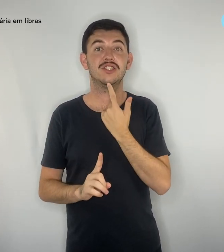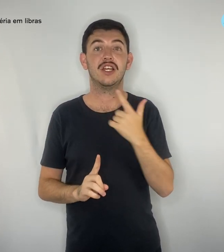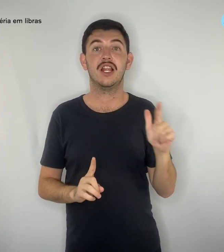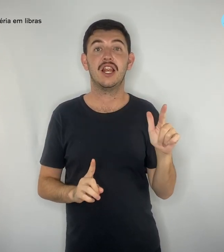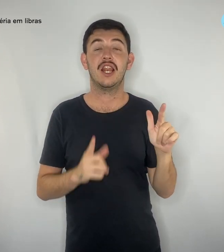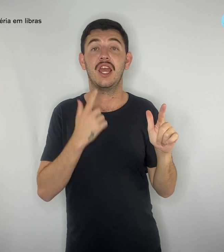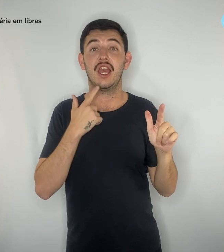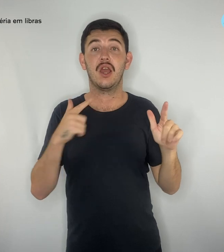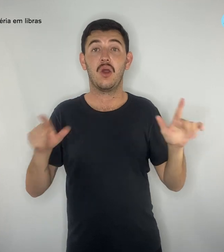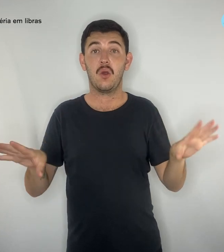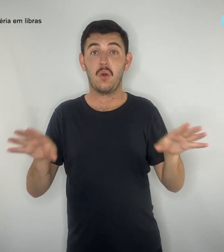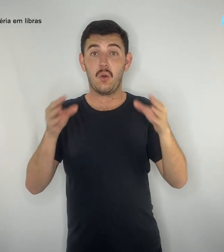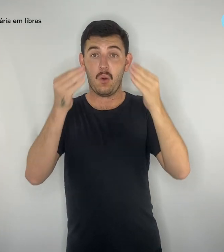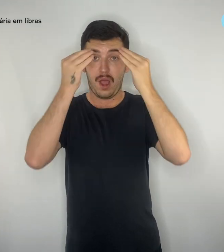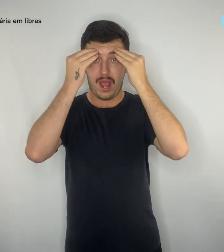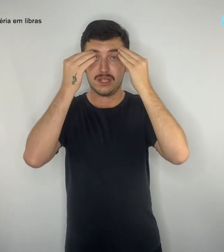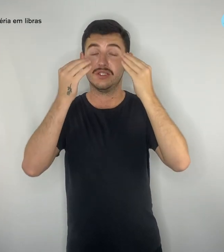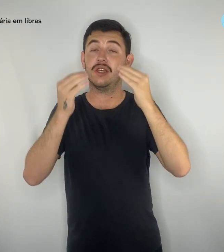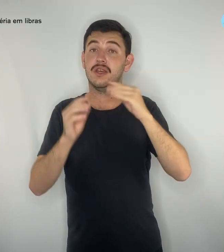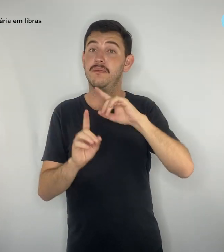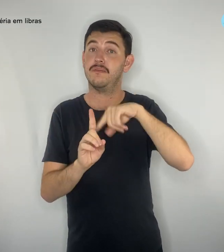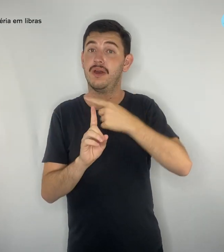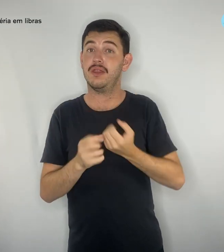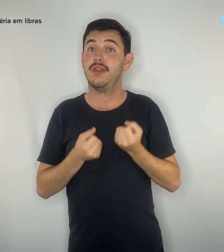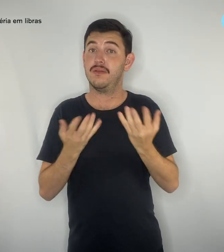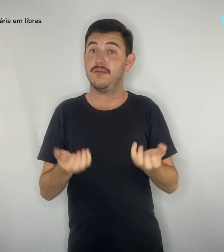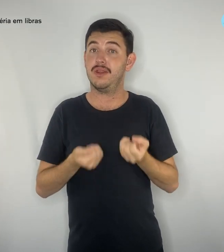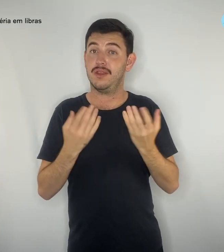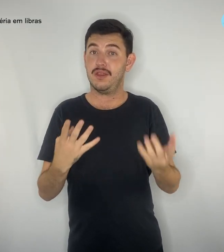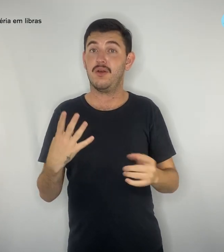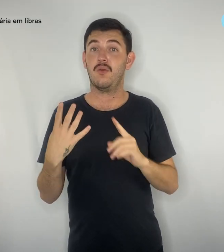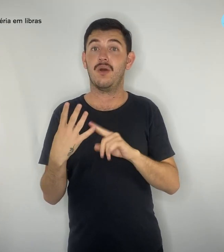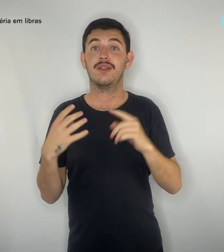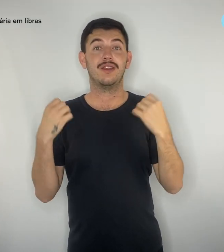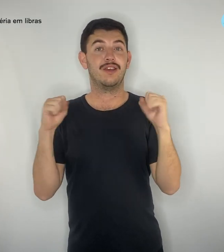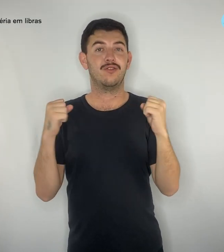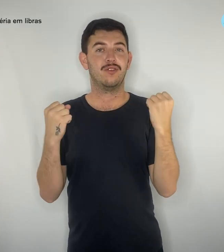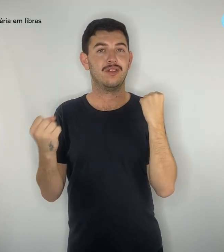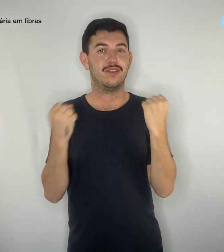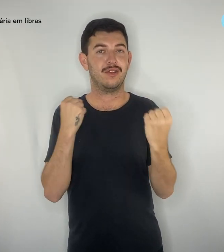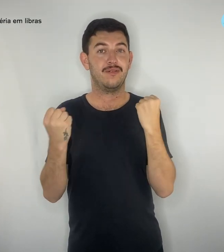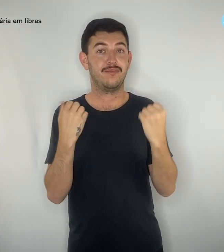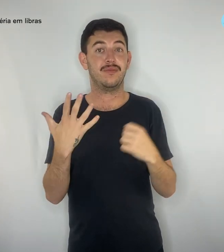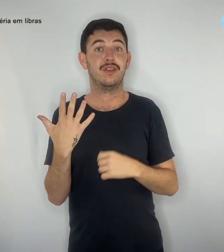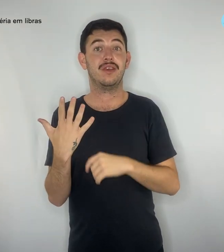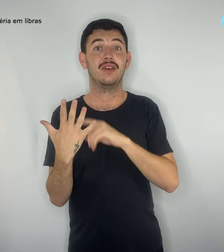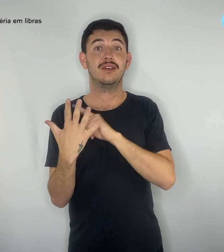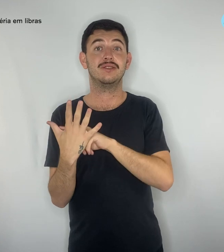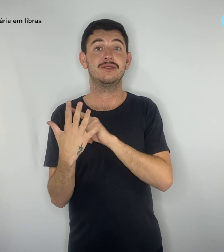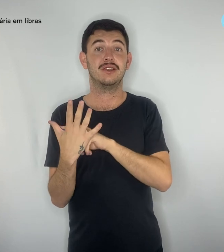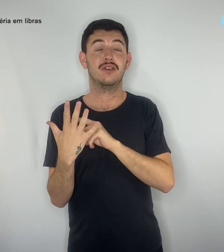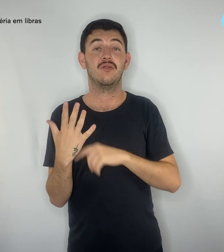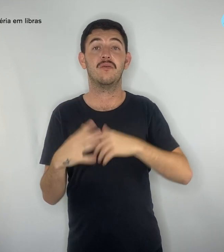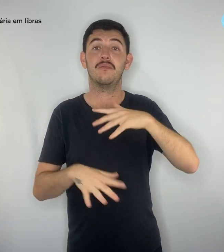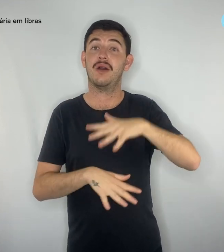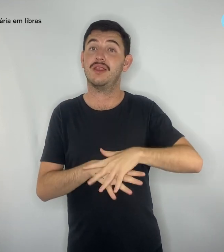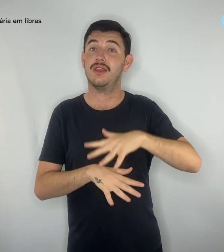4. Educação física. 5. Matemática. 6. Matérias de ciências